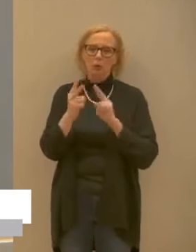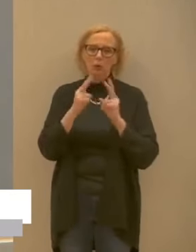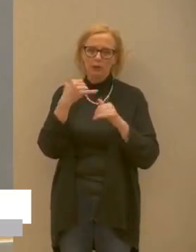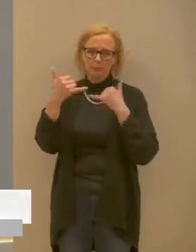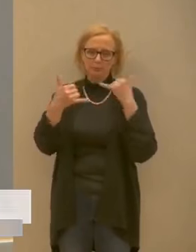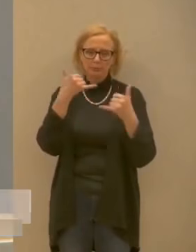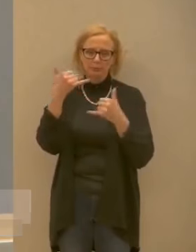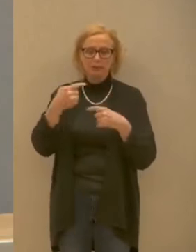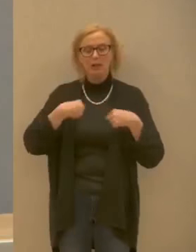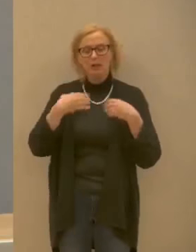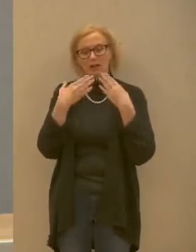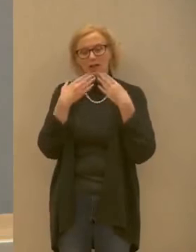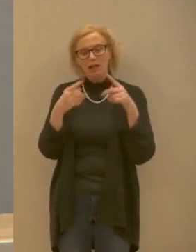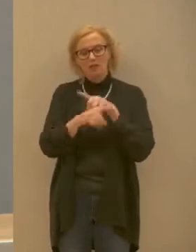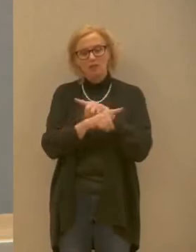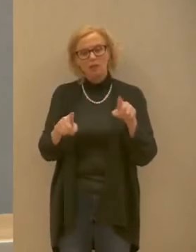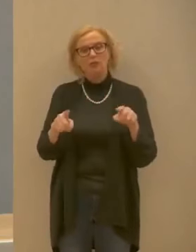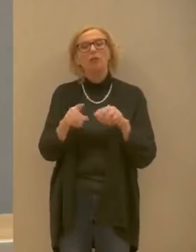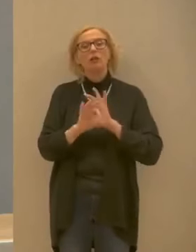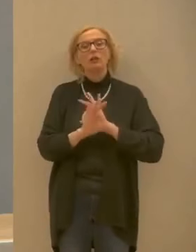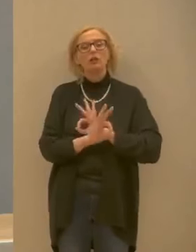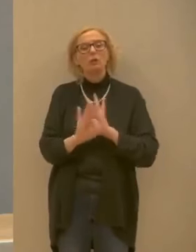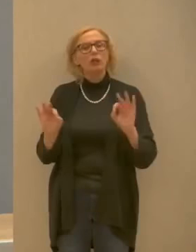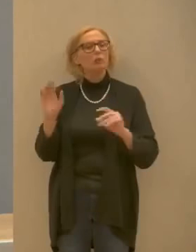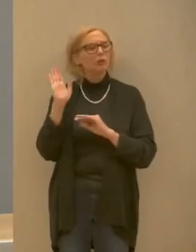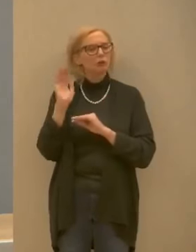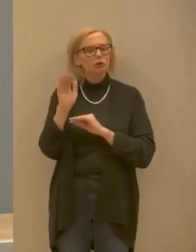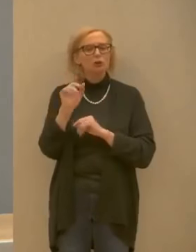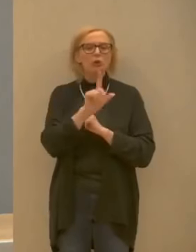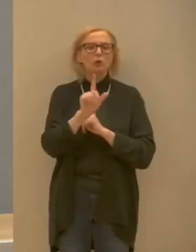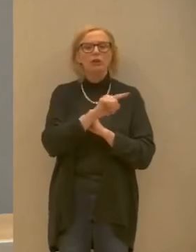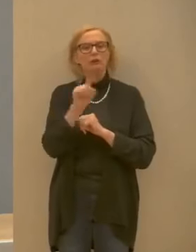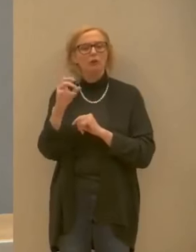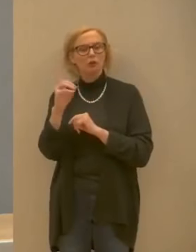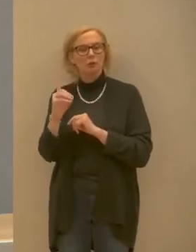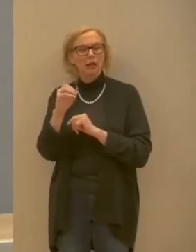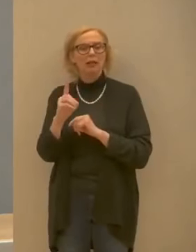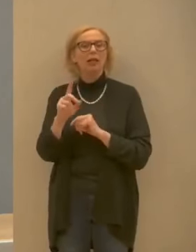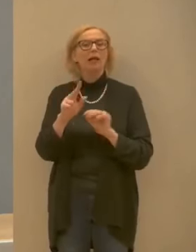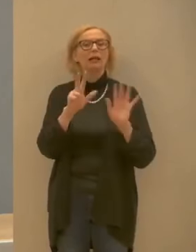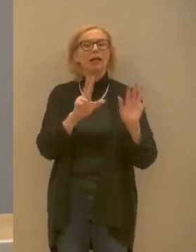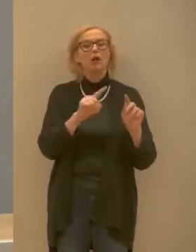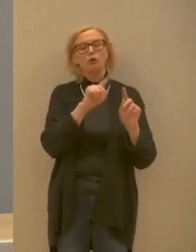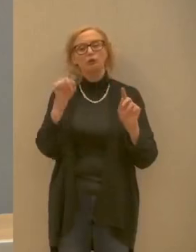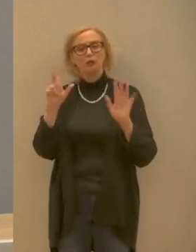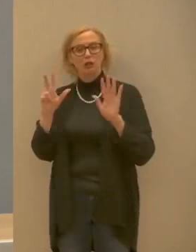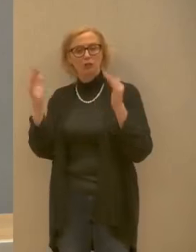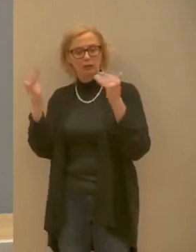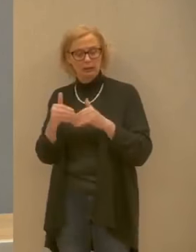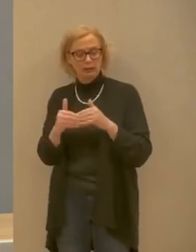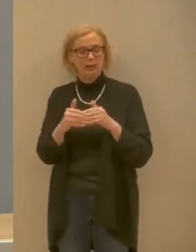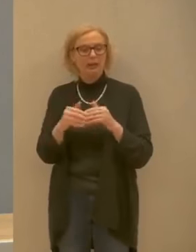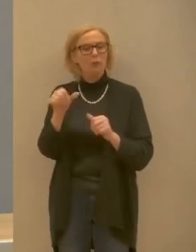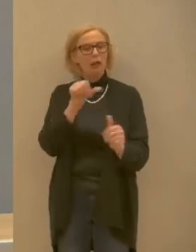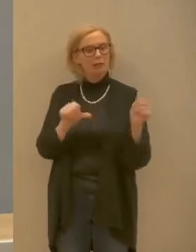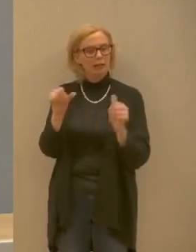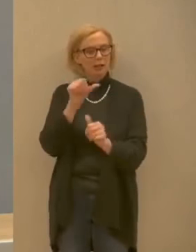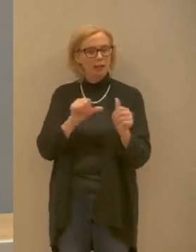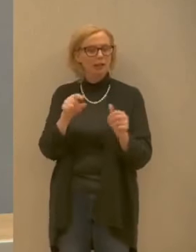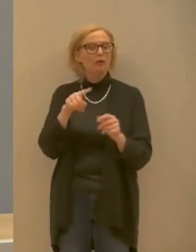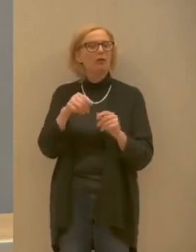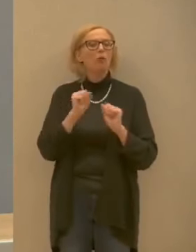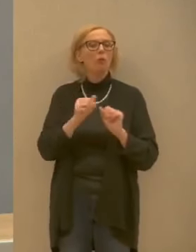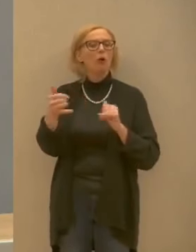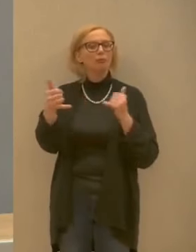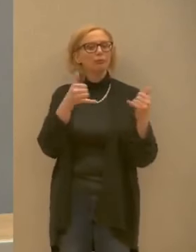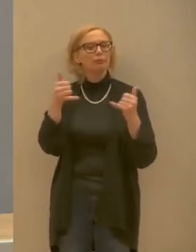che ringrazio per aver dato la loro disponibilità tutti i giorni da lunedì alla domenica dalle 8 alle 20 si alternano per rispondere a queste chiamate